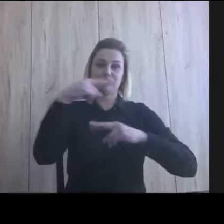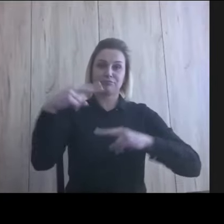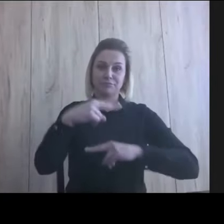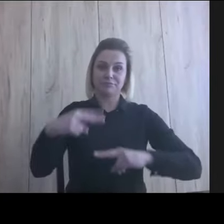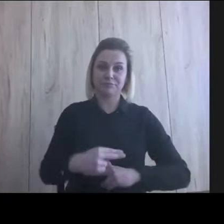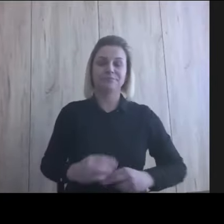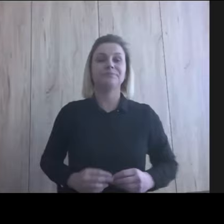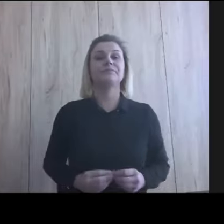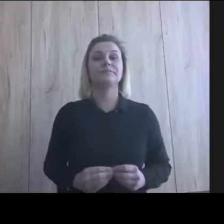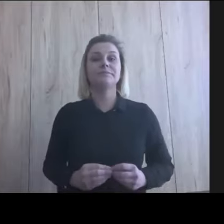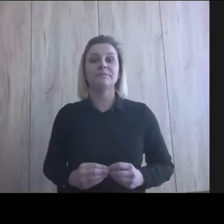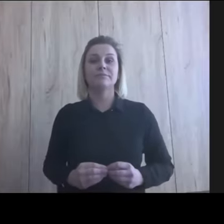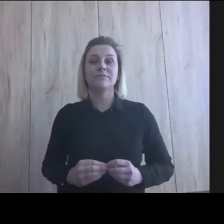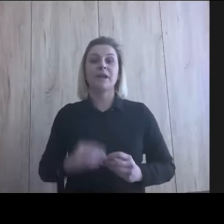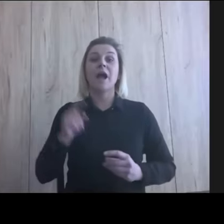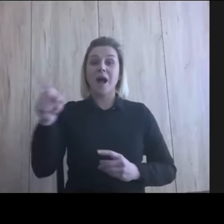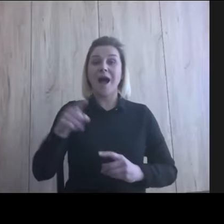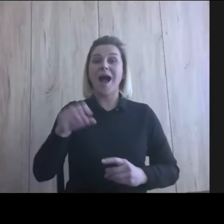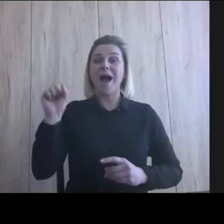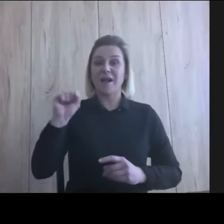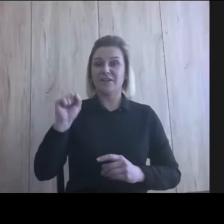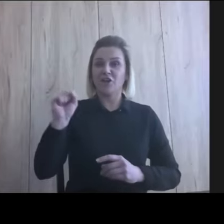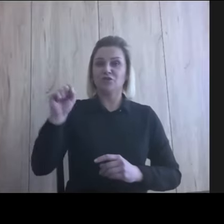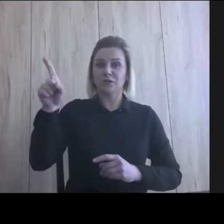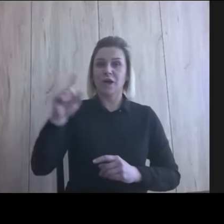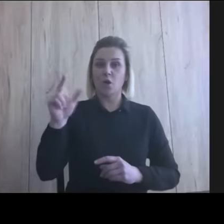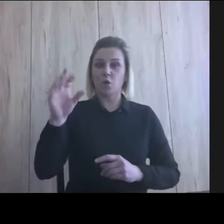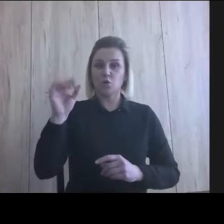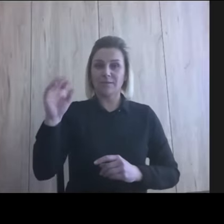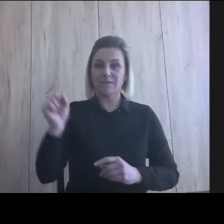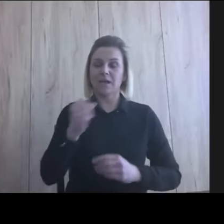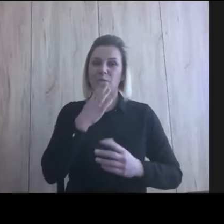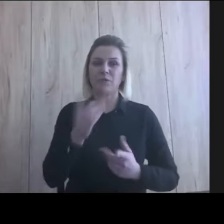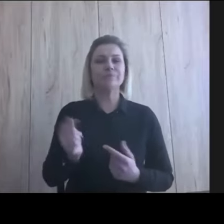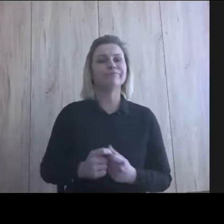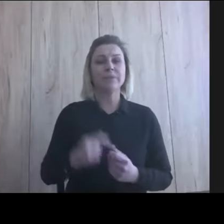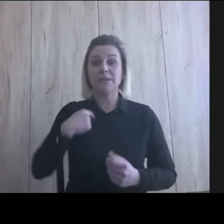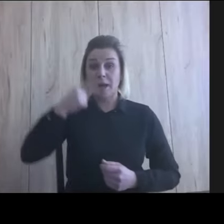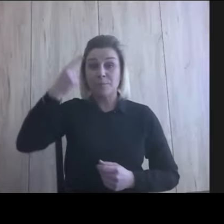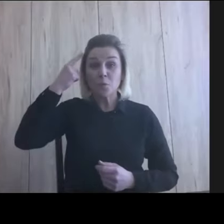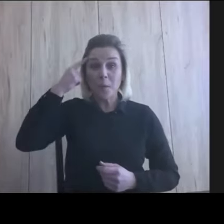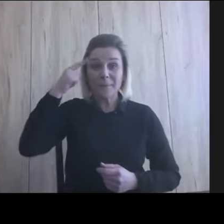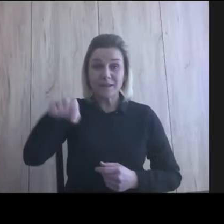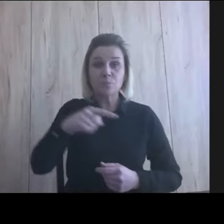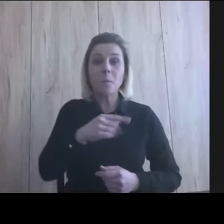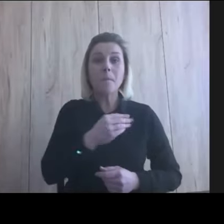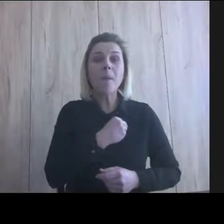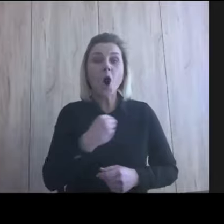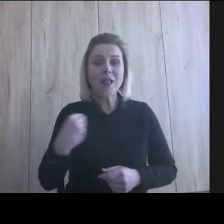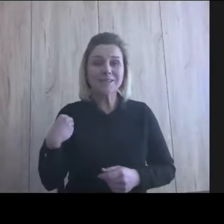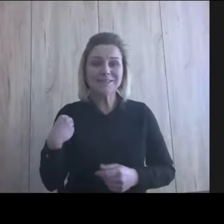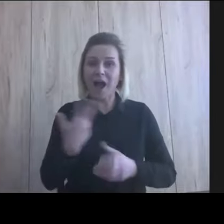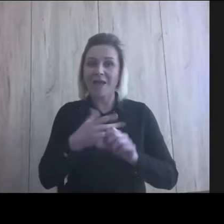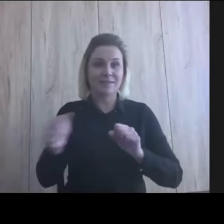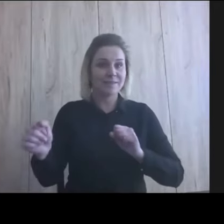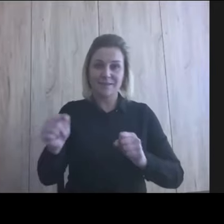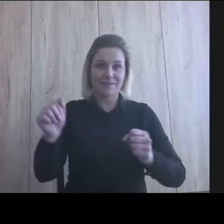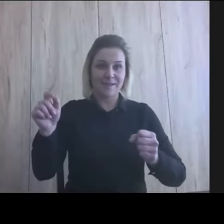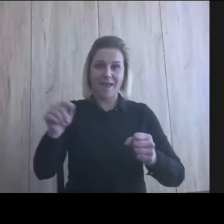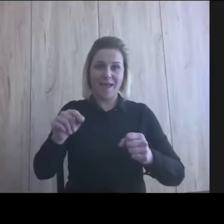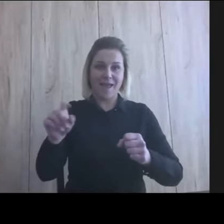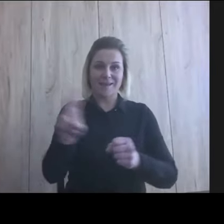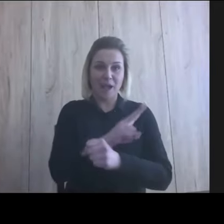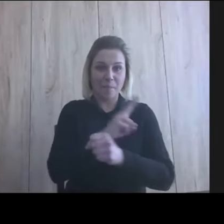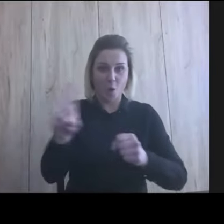właśnie Agnieszka Kosowska mówi, ja ci tylko, Olgierd, przypominam, że my żyjemy w Polsce, nie w Japonii. I w Polsce piszemy od